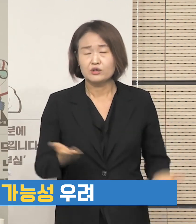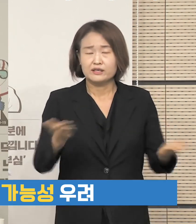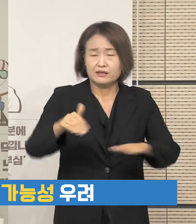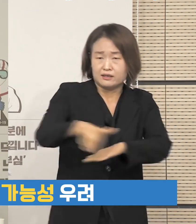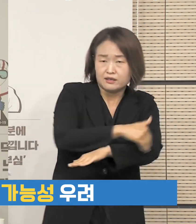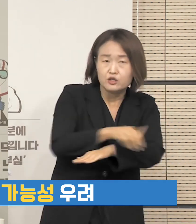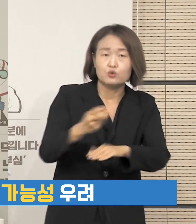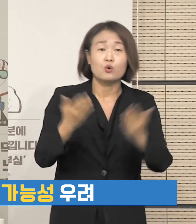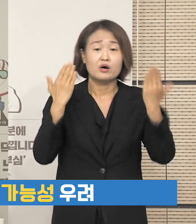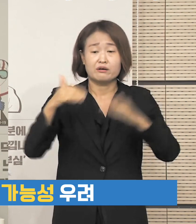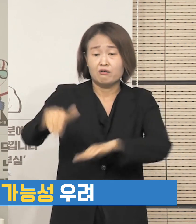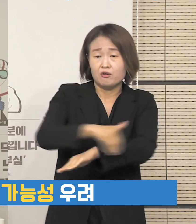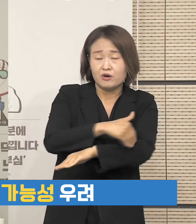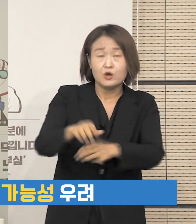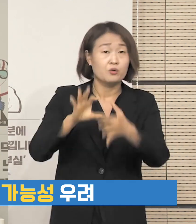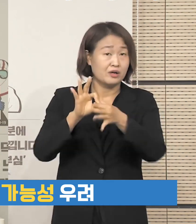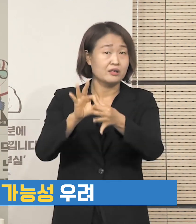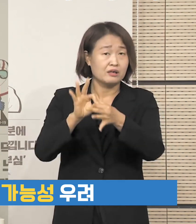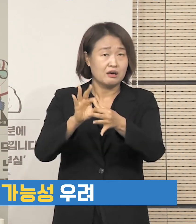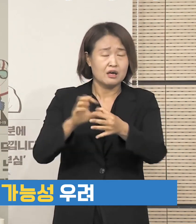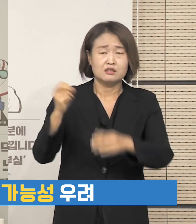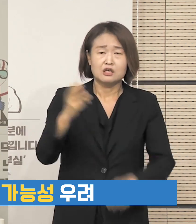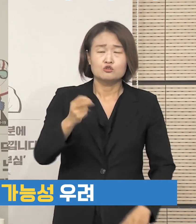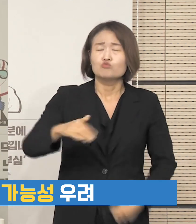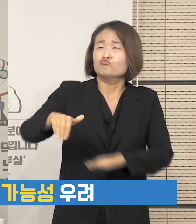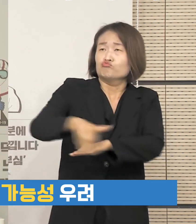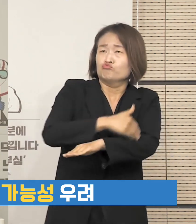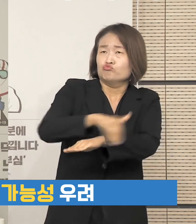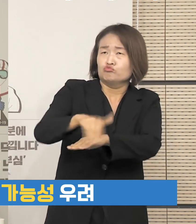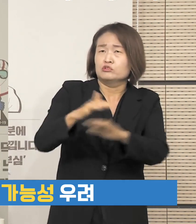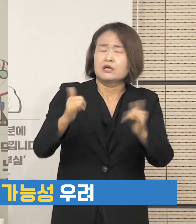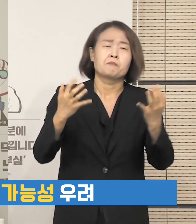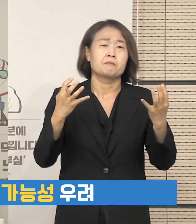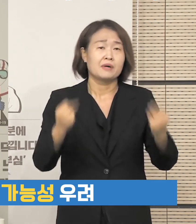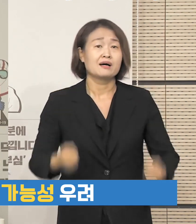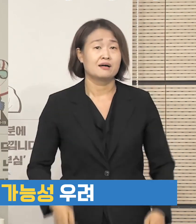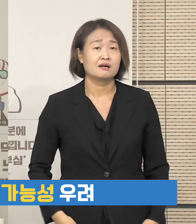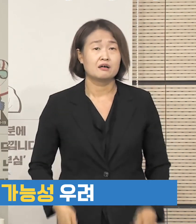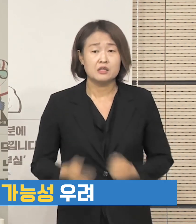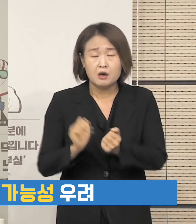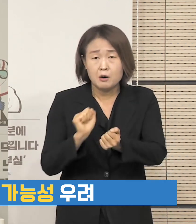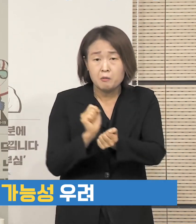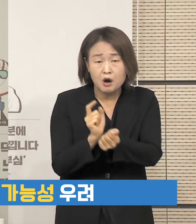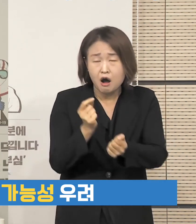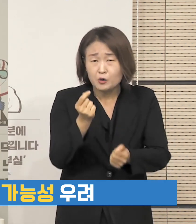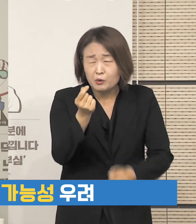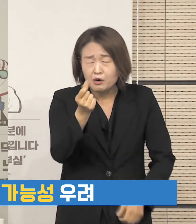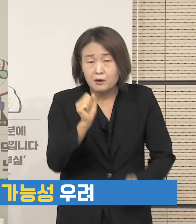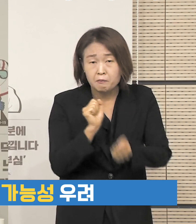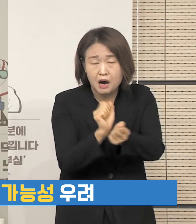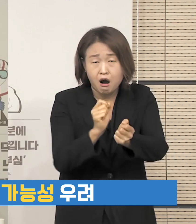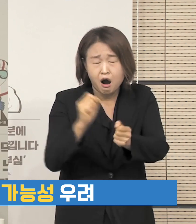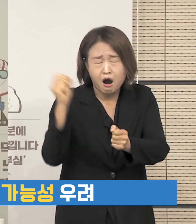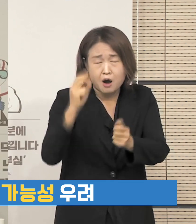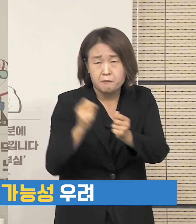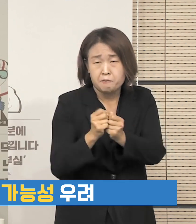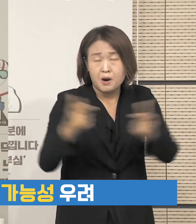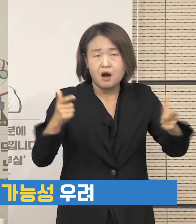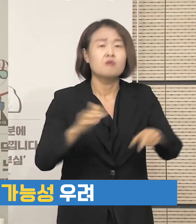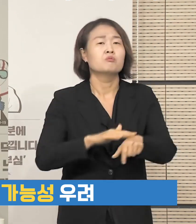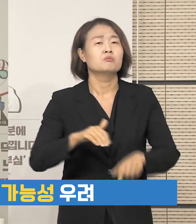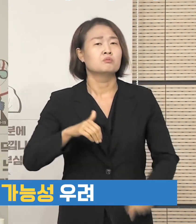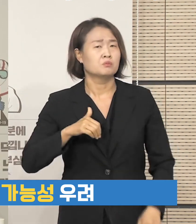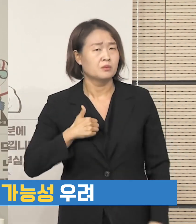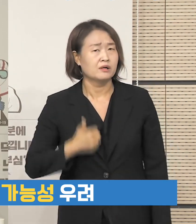통학 등 주기적으로 자주 이동하는 사람이 많아 작은 감염이 폭발적 확산으로 이어질